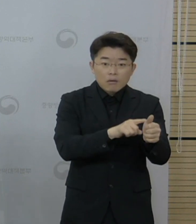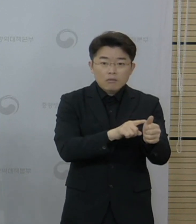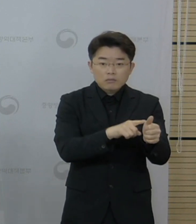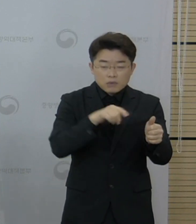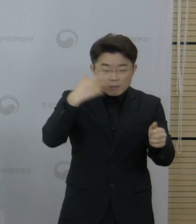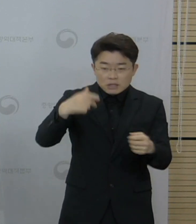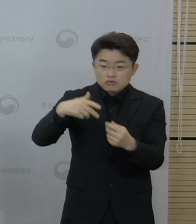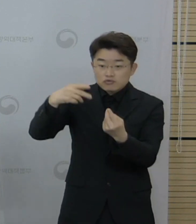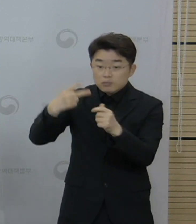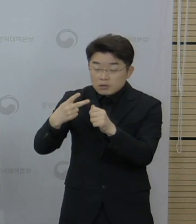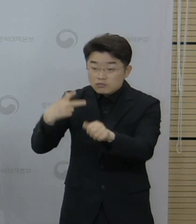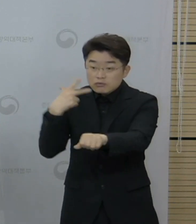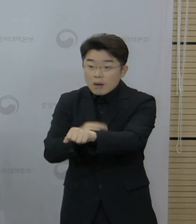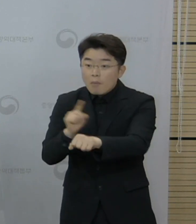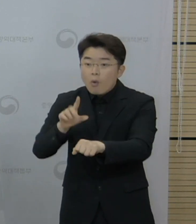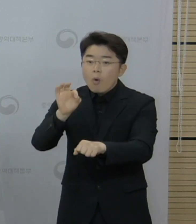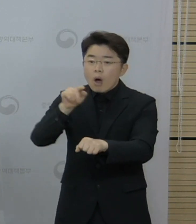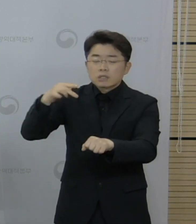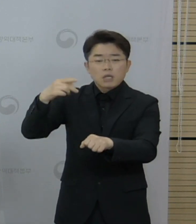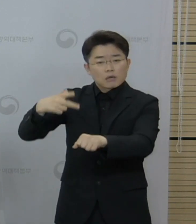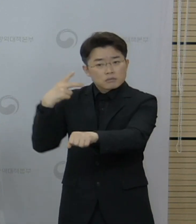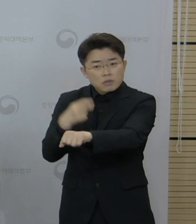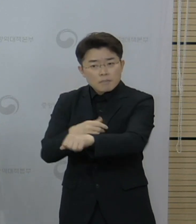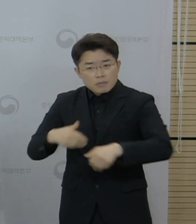관련해서 보충 설명 좀 부탁드리겠습니다.